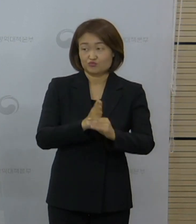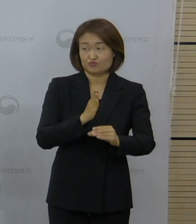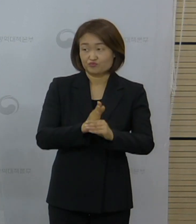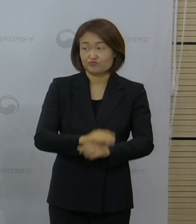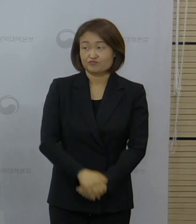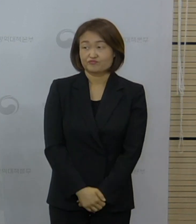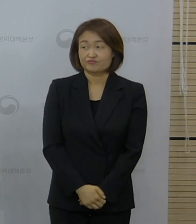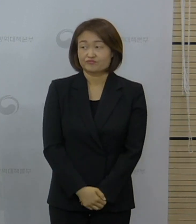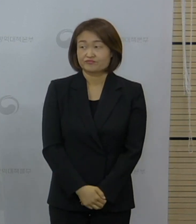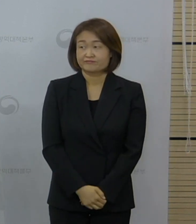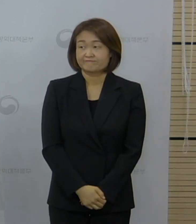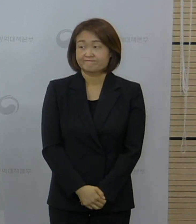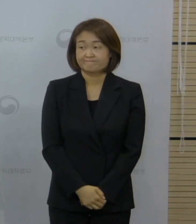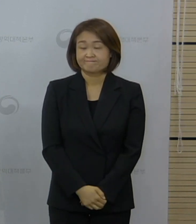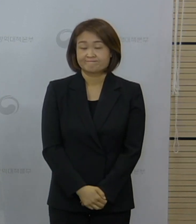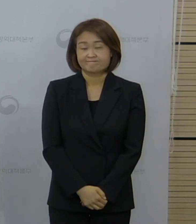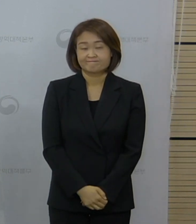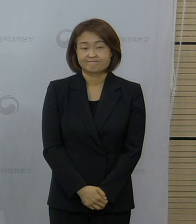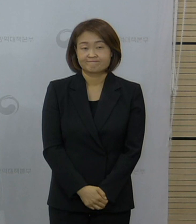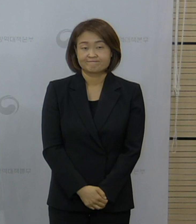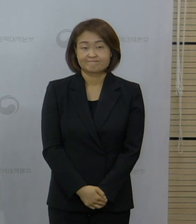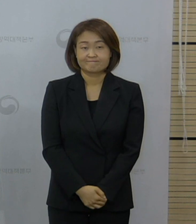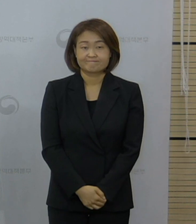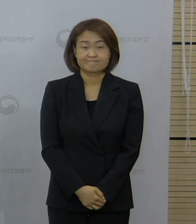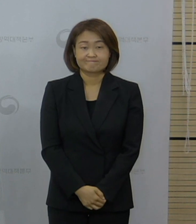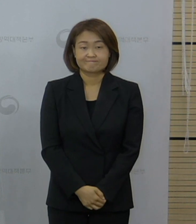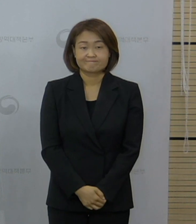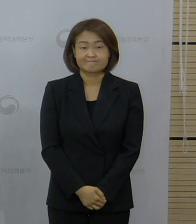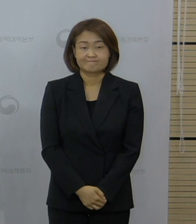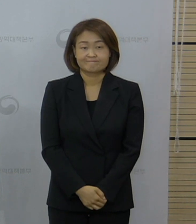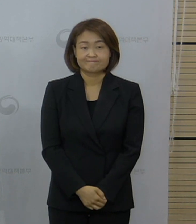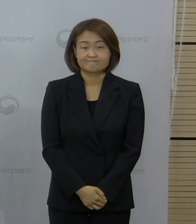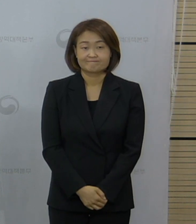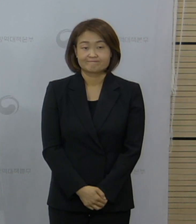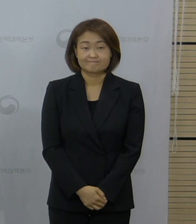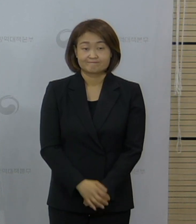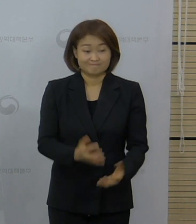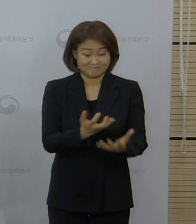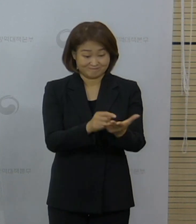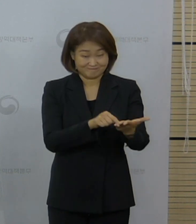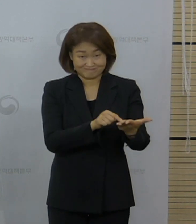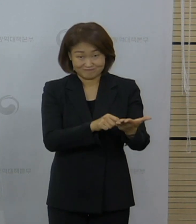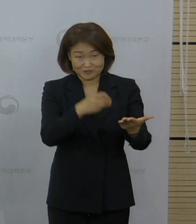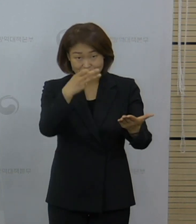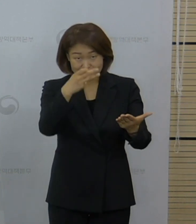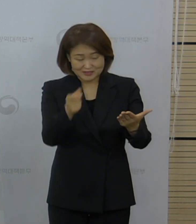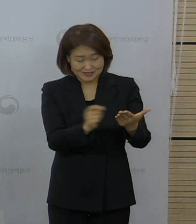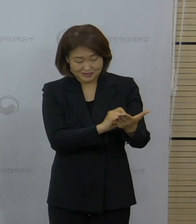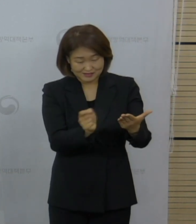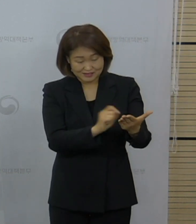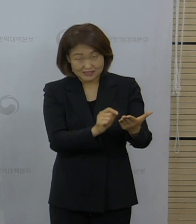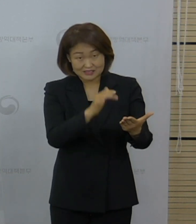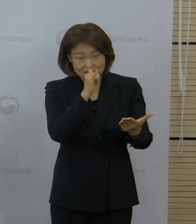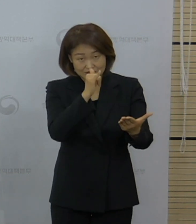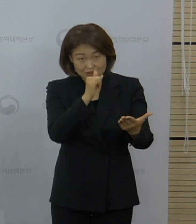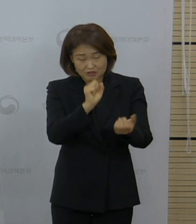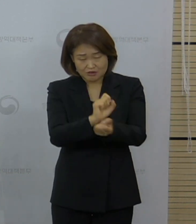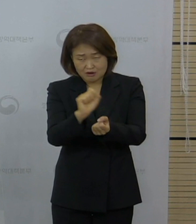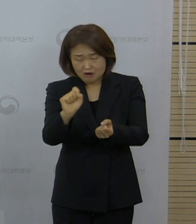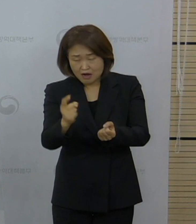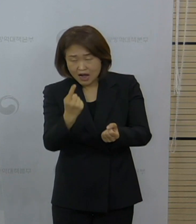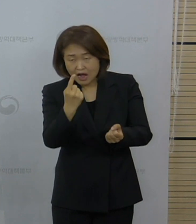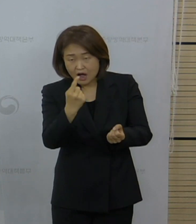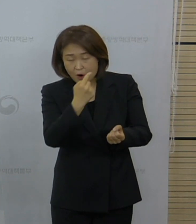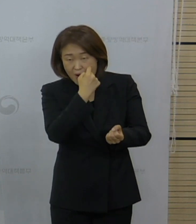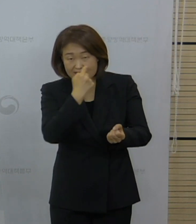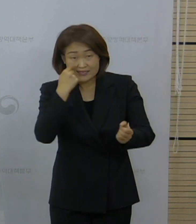임소영 기자님 질문 답변 부탁드립니다. 오늘 13페이지에 최근 역학적 연관성이 확인되지